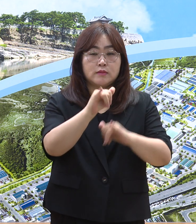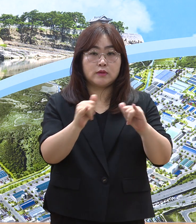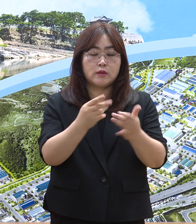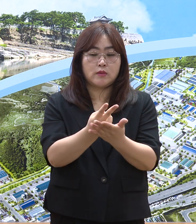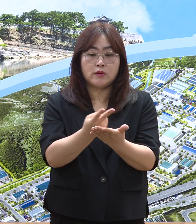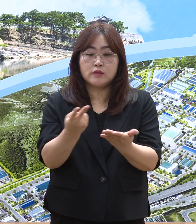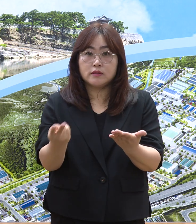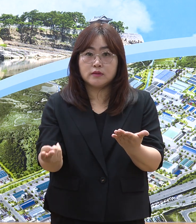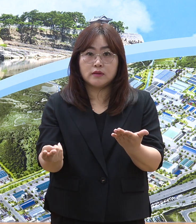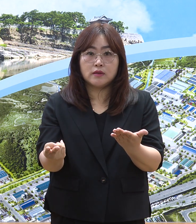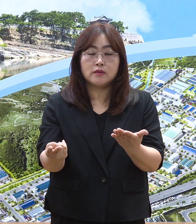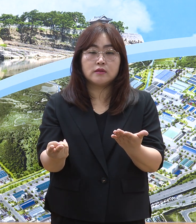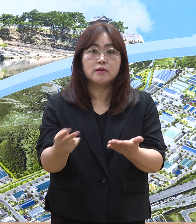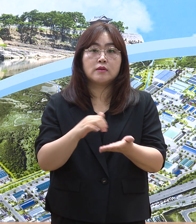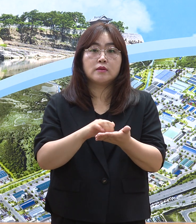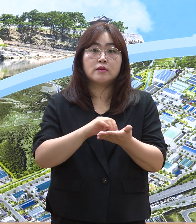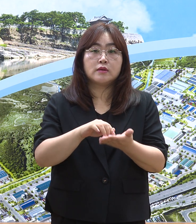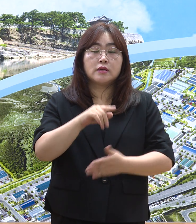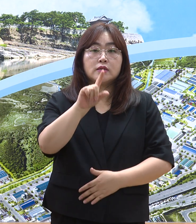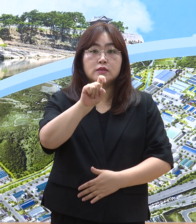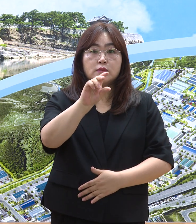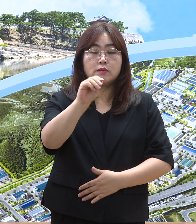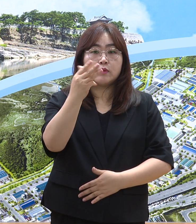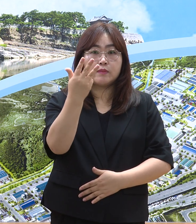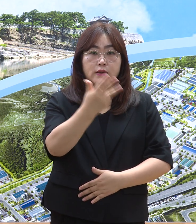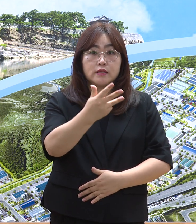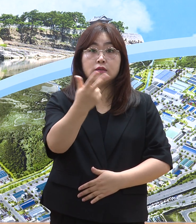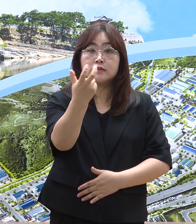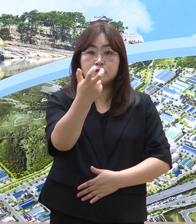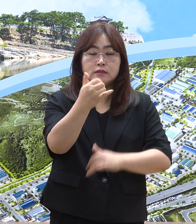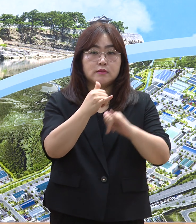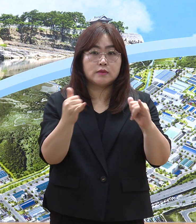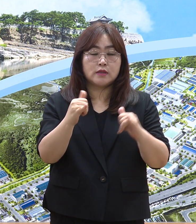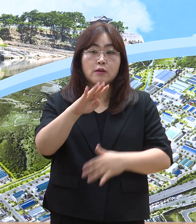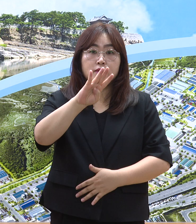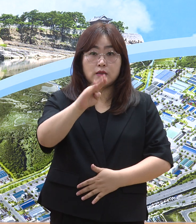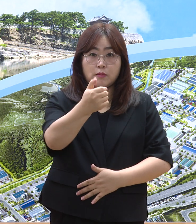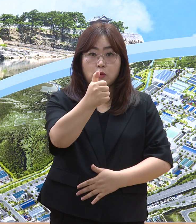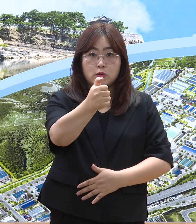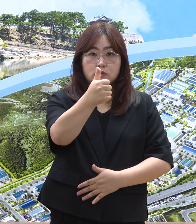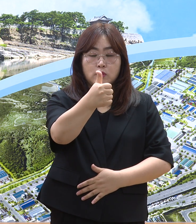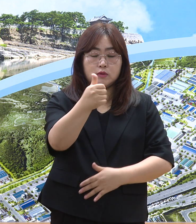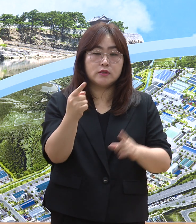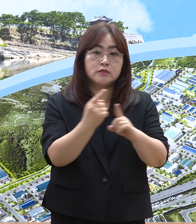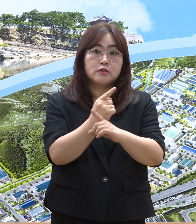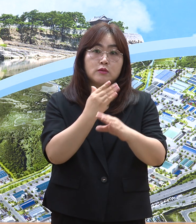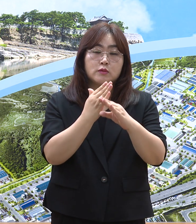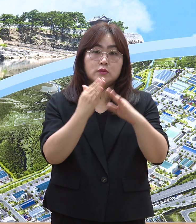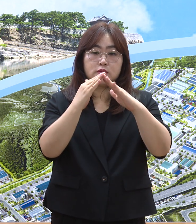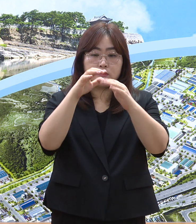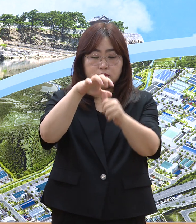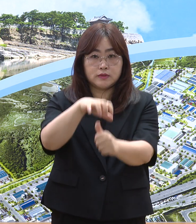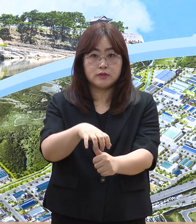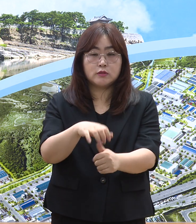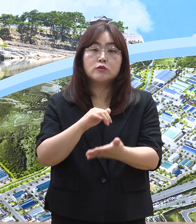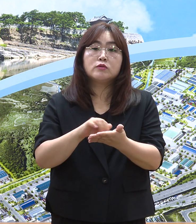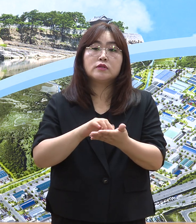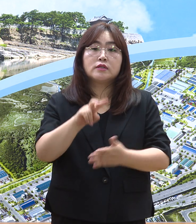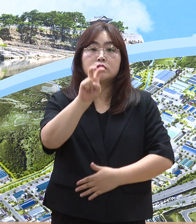완치자는 11만 8,070명이며 455명은 치료 중이고 자가격리자는